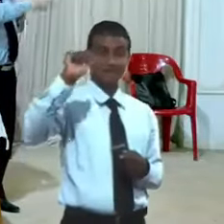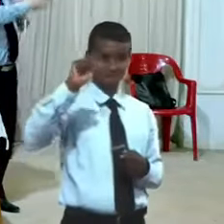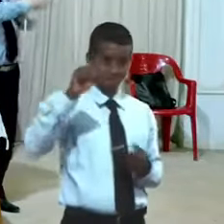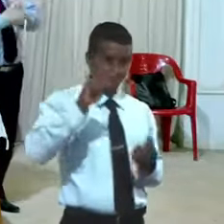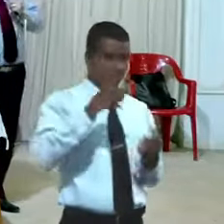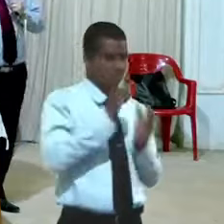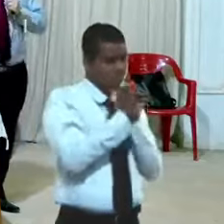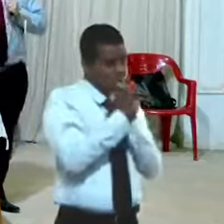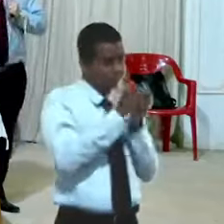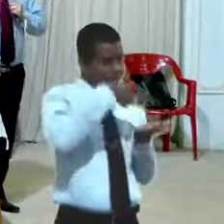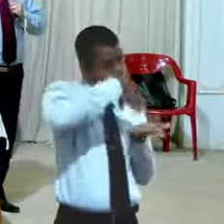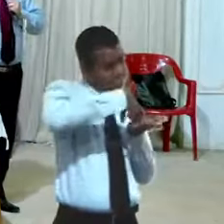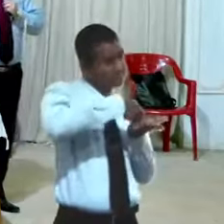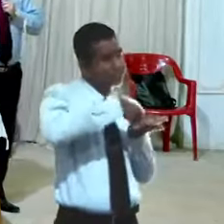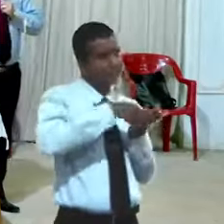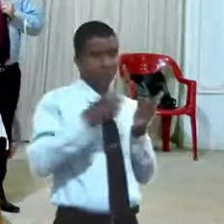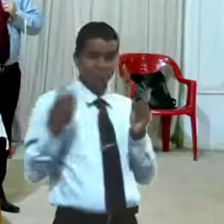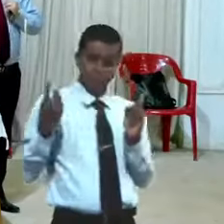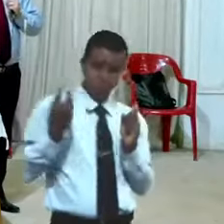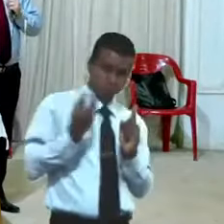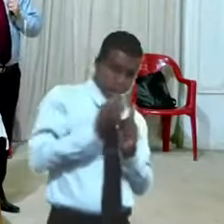ordena que descienda inmediatamente